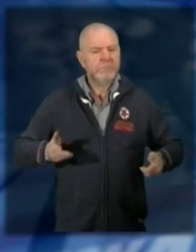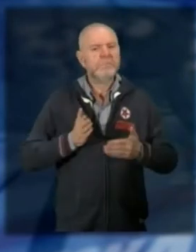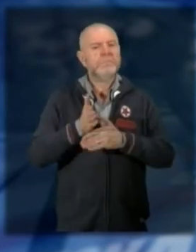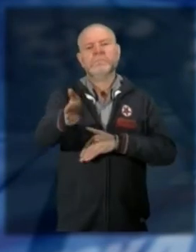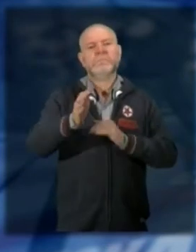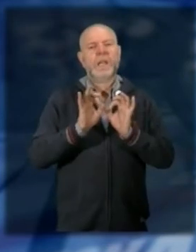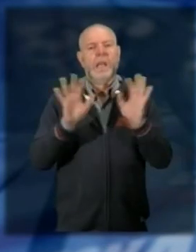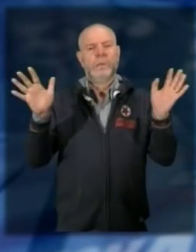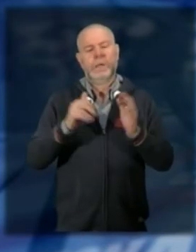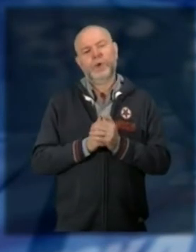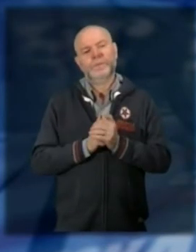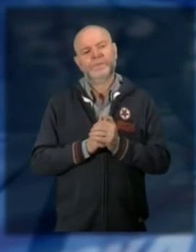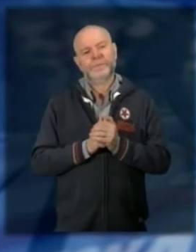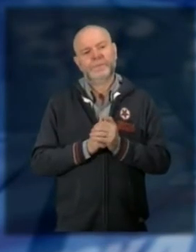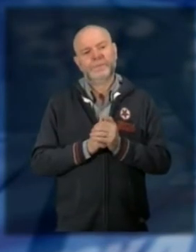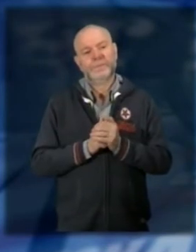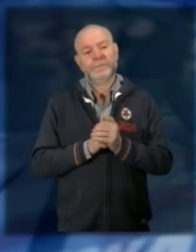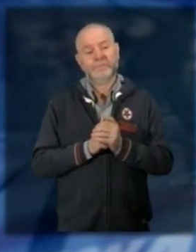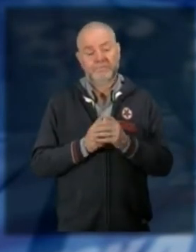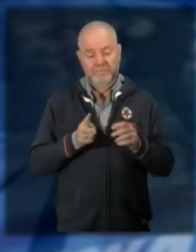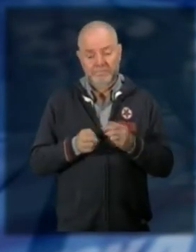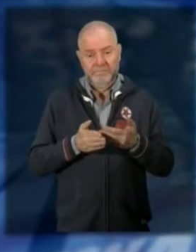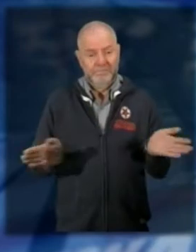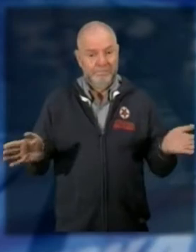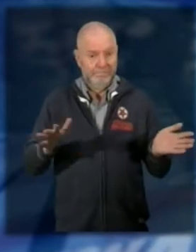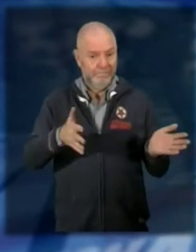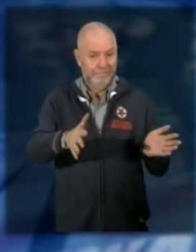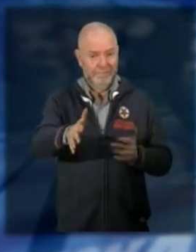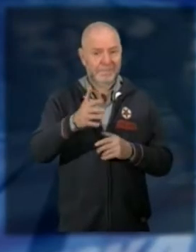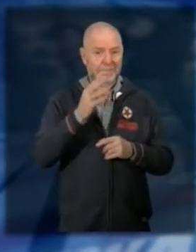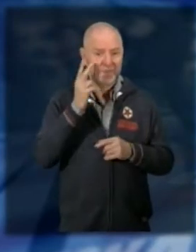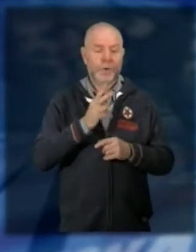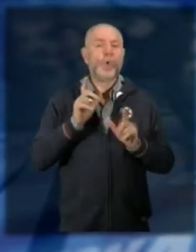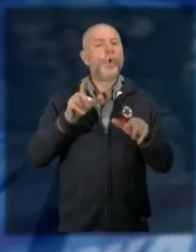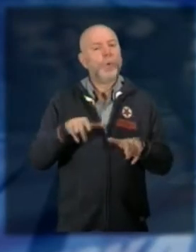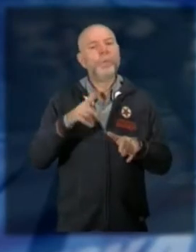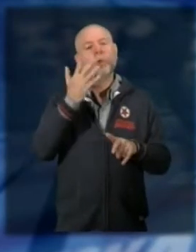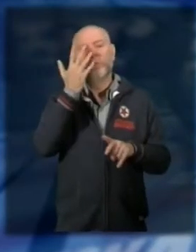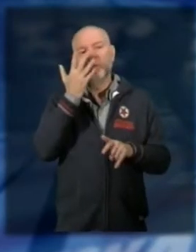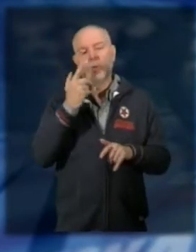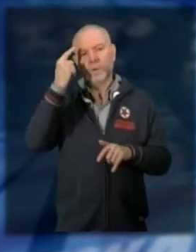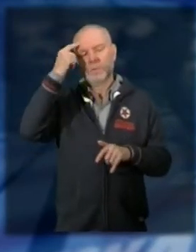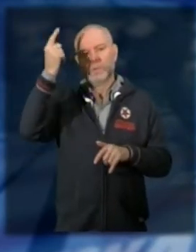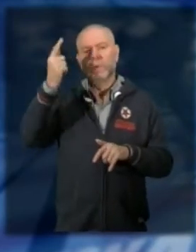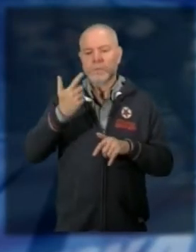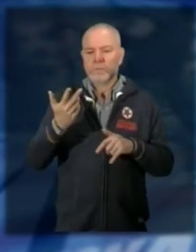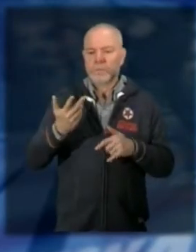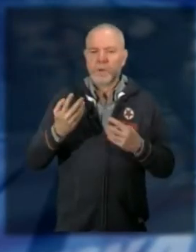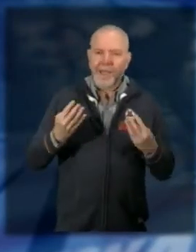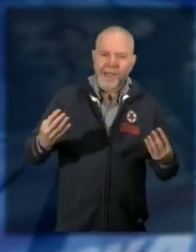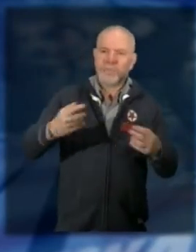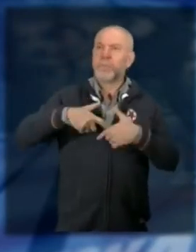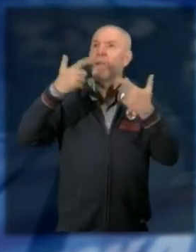architettonica in attesa del taglio del nastro l'amministrazione comunale pensa anche alla manutenzione del verde pubblico